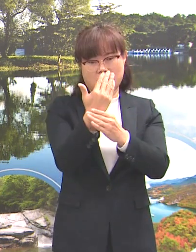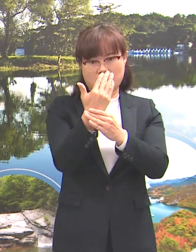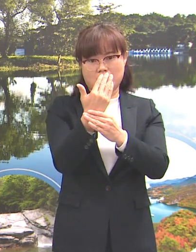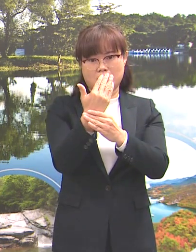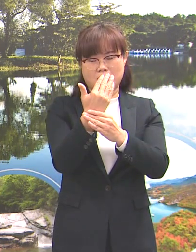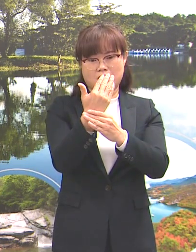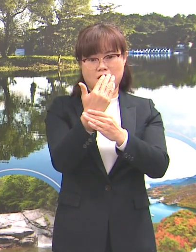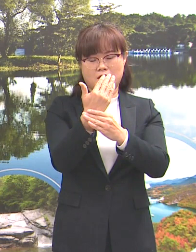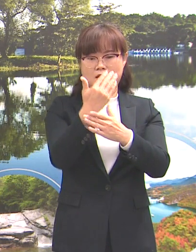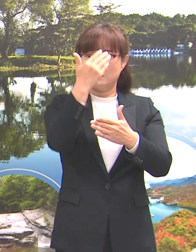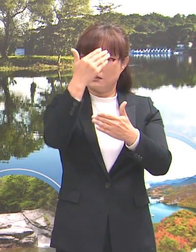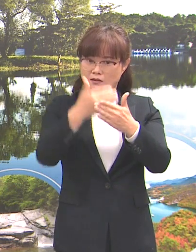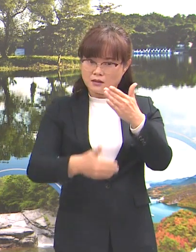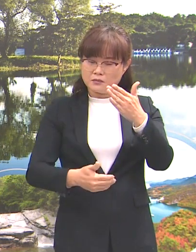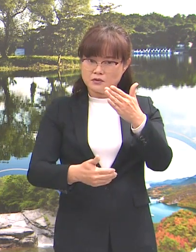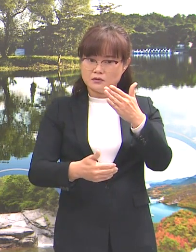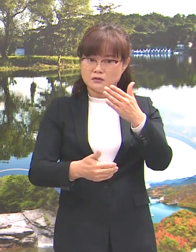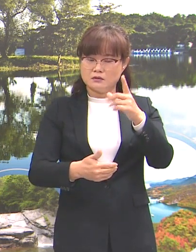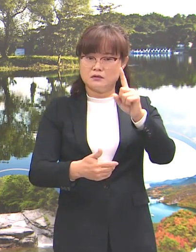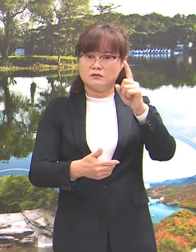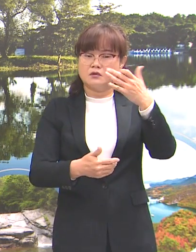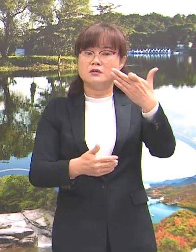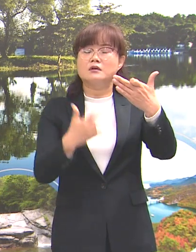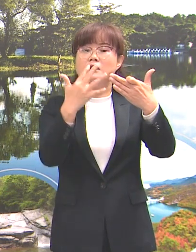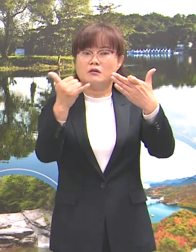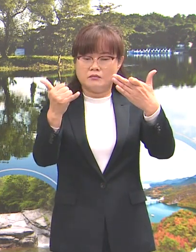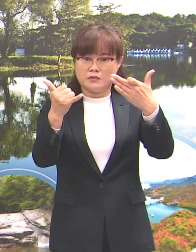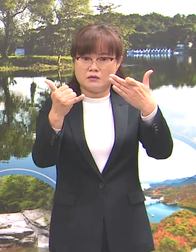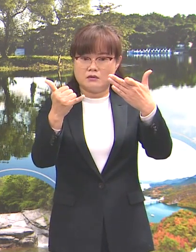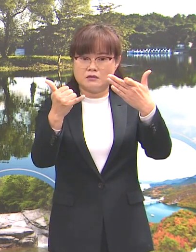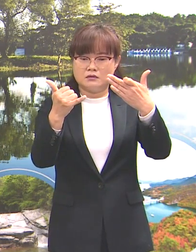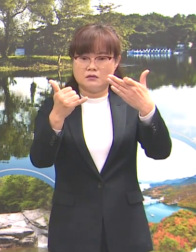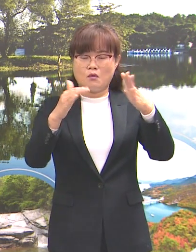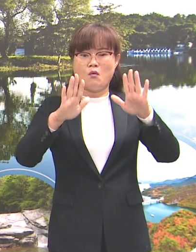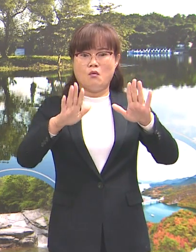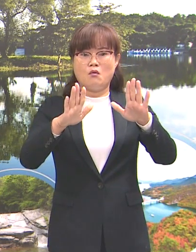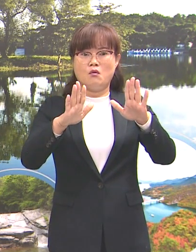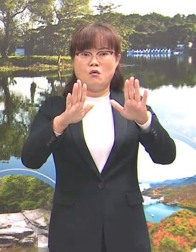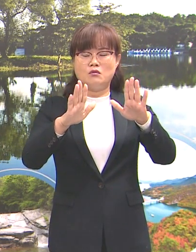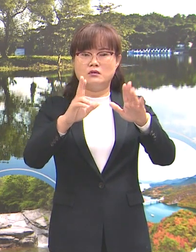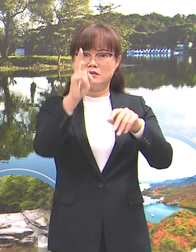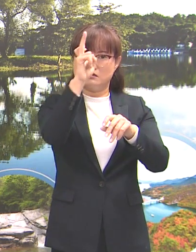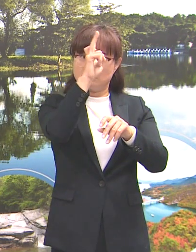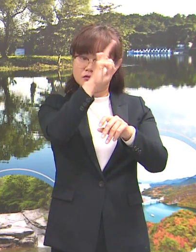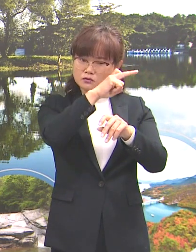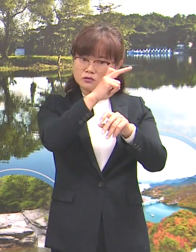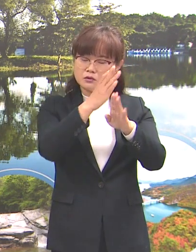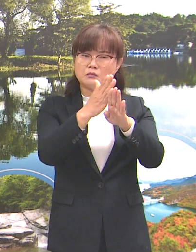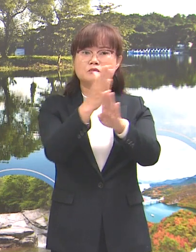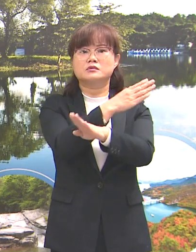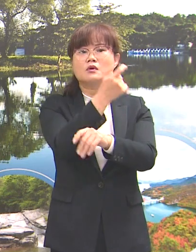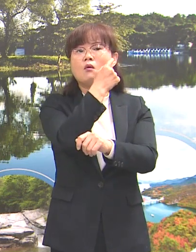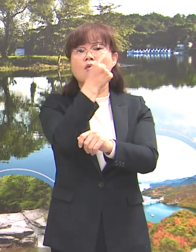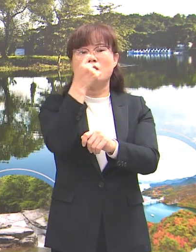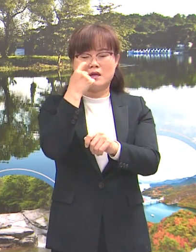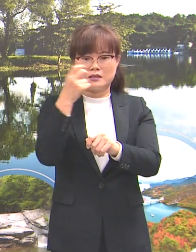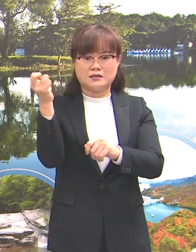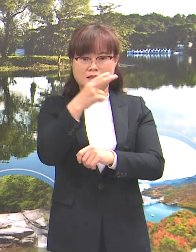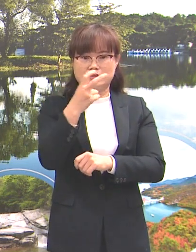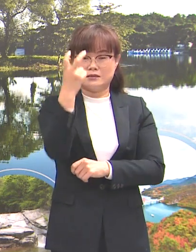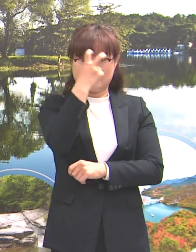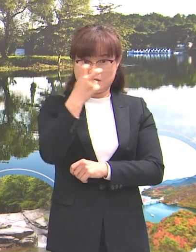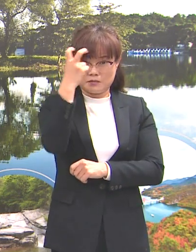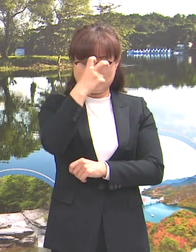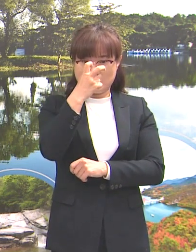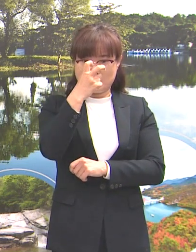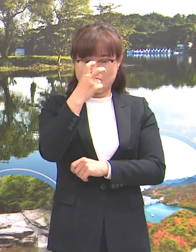나머지 19명은 금일 오전 12시부터 확인될 재검 결과를